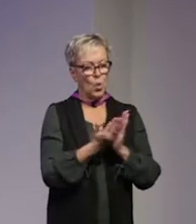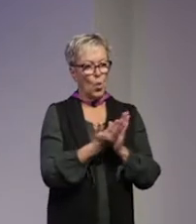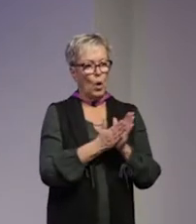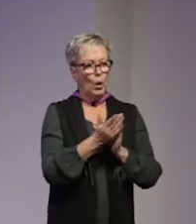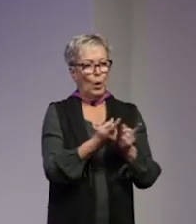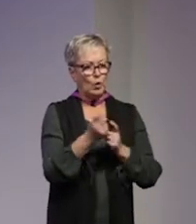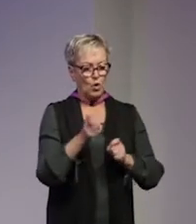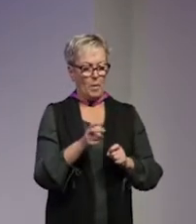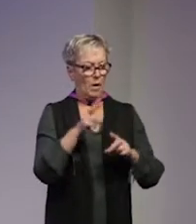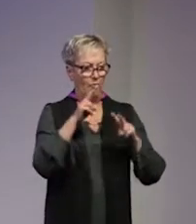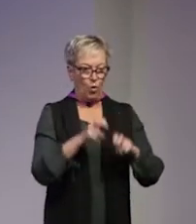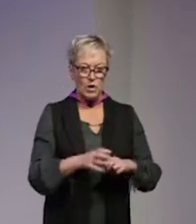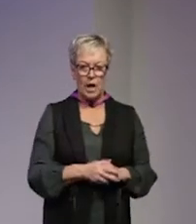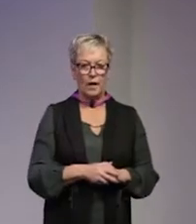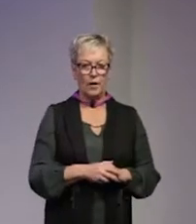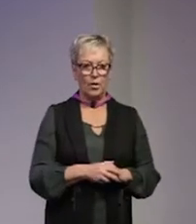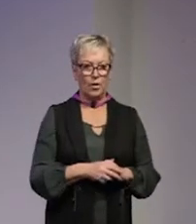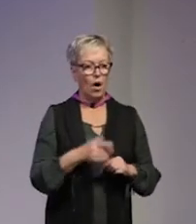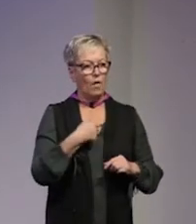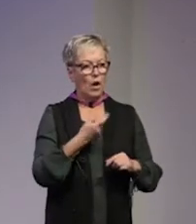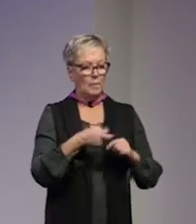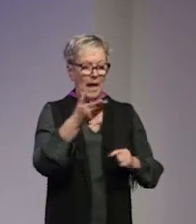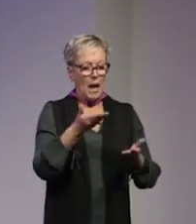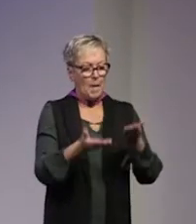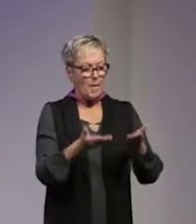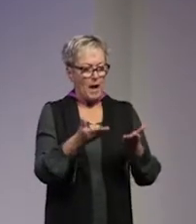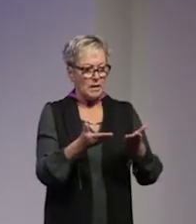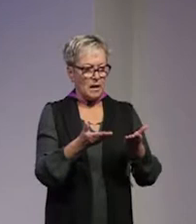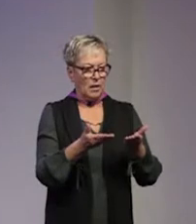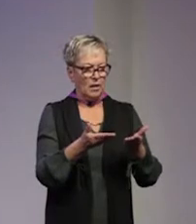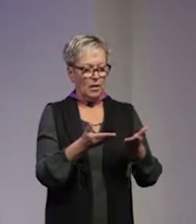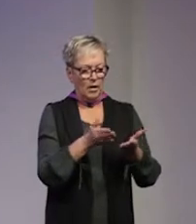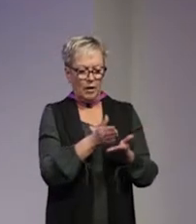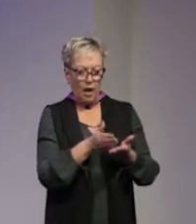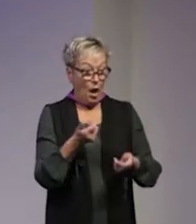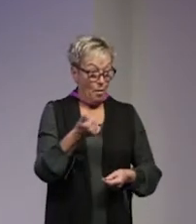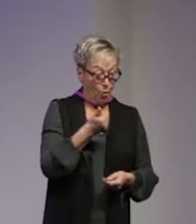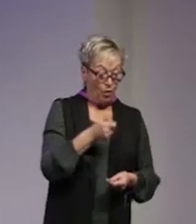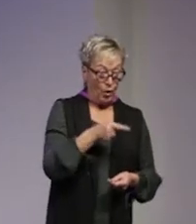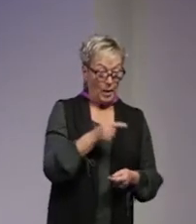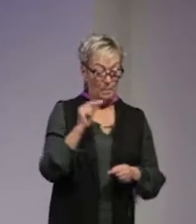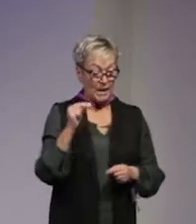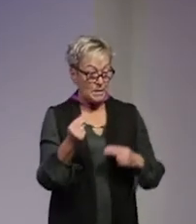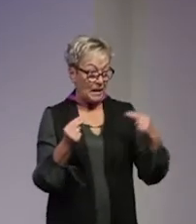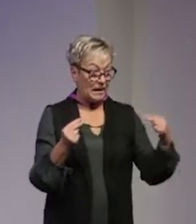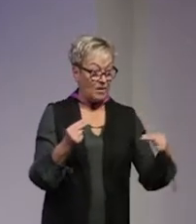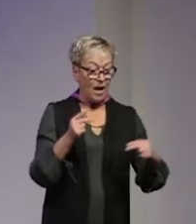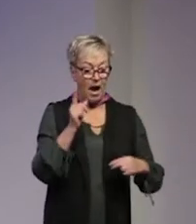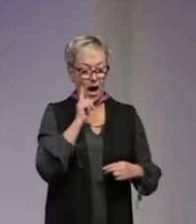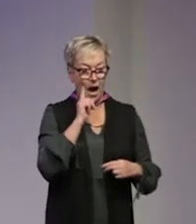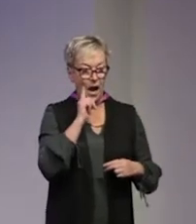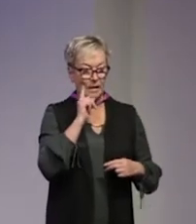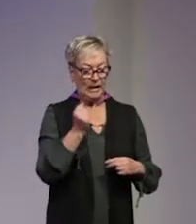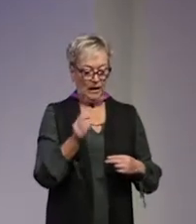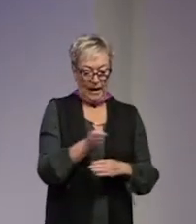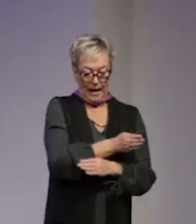som forskare är väl att få också en lite mer balanserad diskussion ibland och se om man behöver de här perspektiven alltid står i